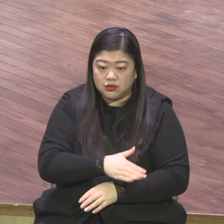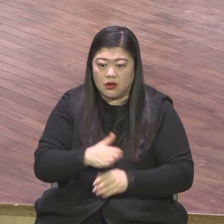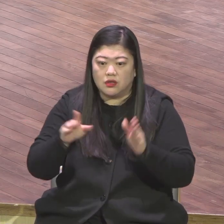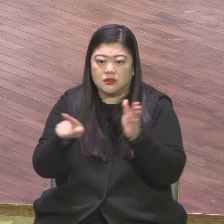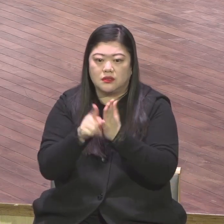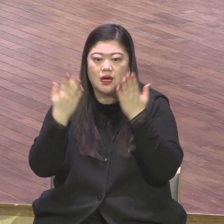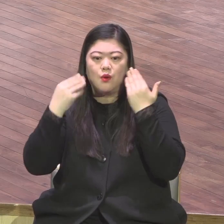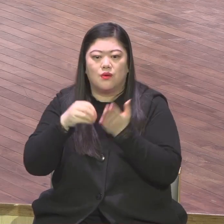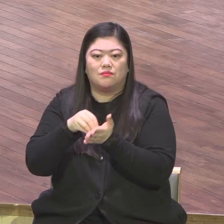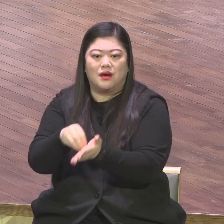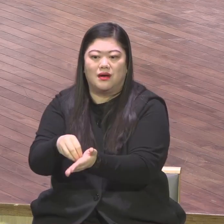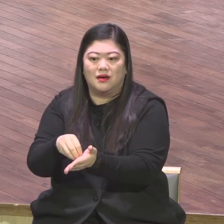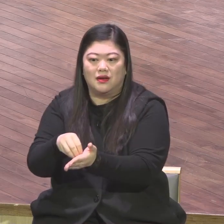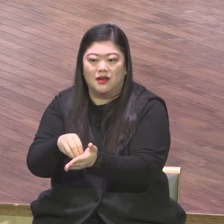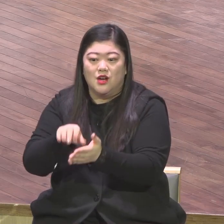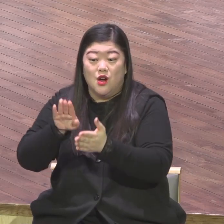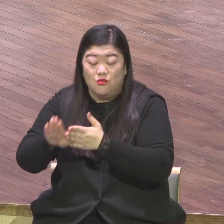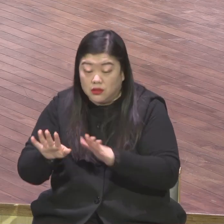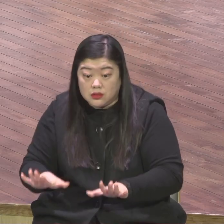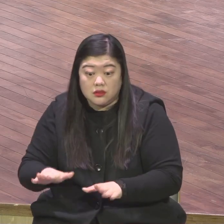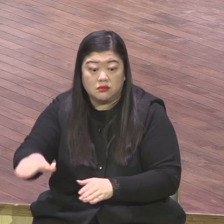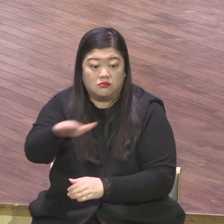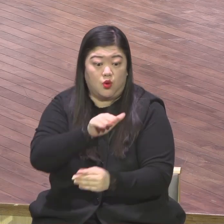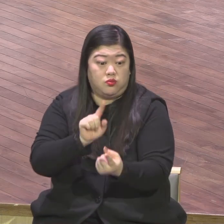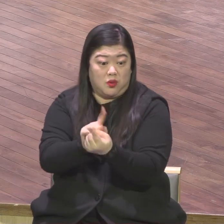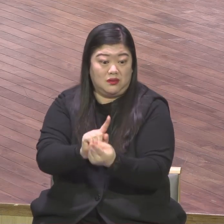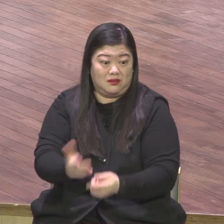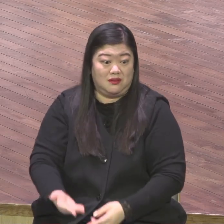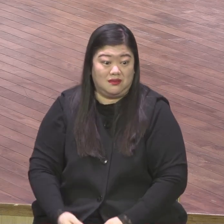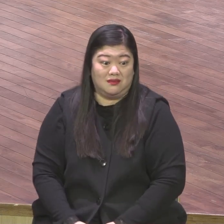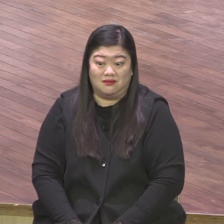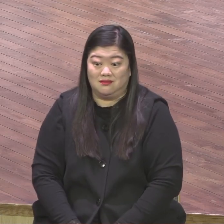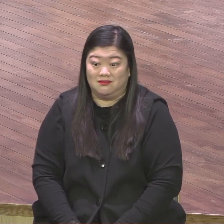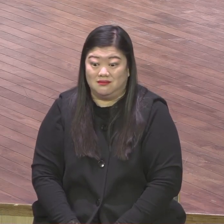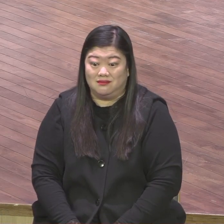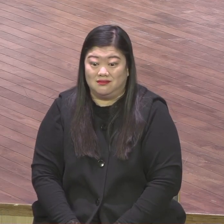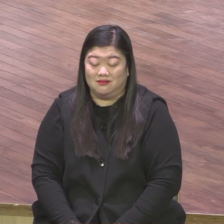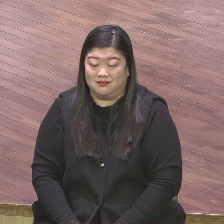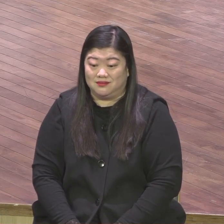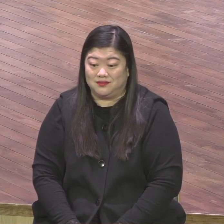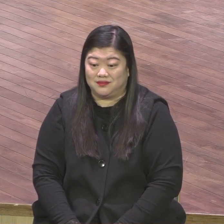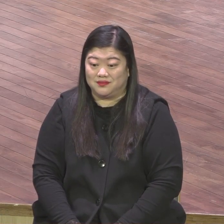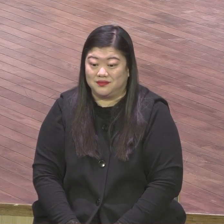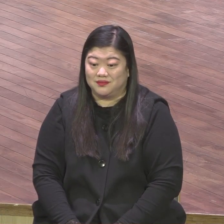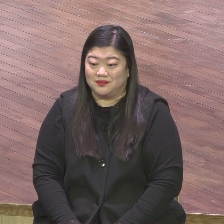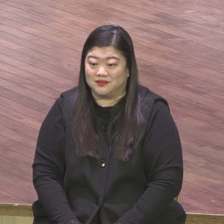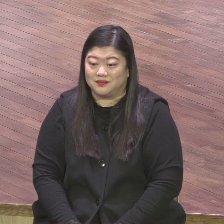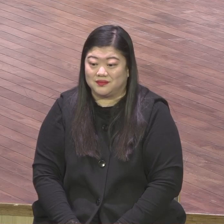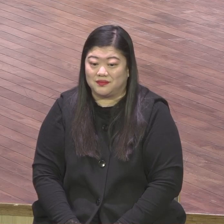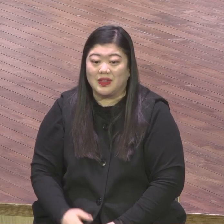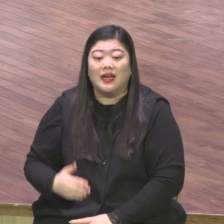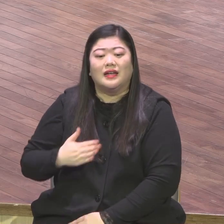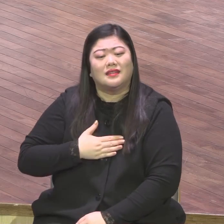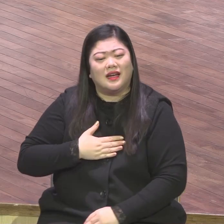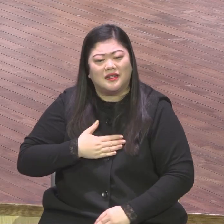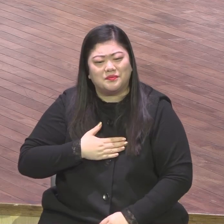보호만의 선두에 서서 스윙 받고 있지 않습니까 지금 저희 인생에서 가장 힘들고